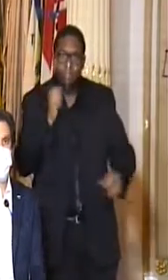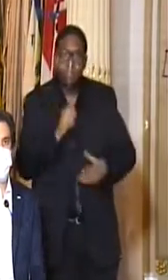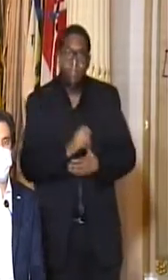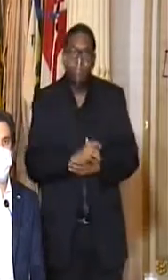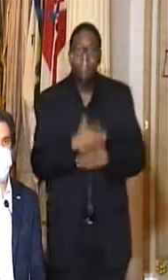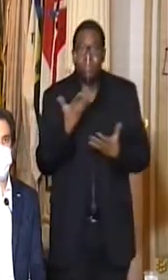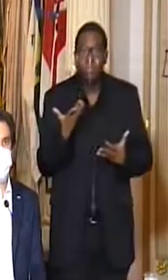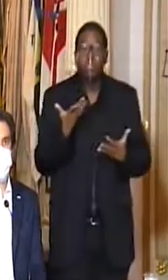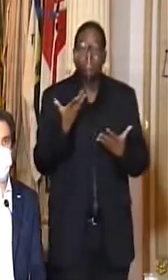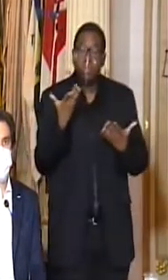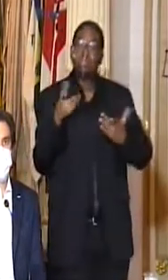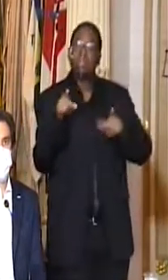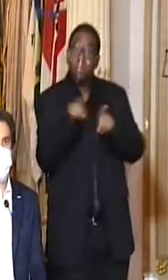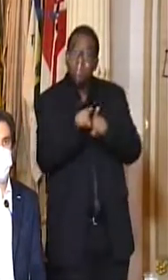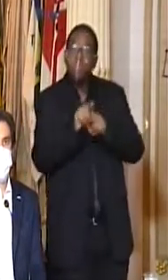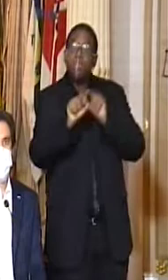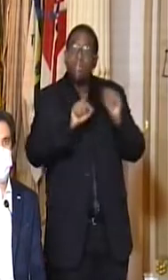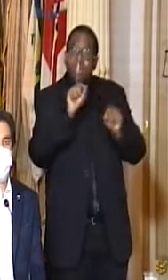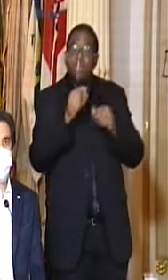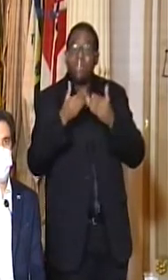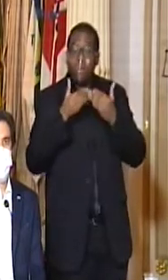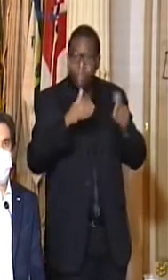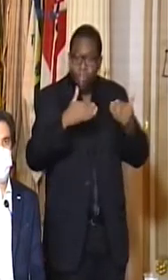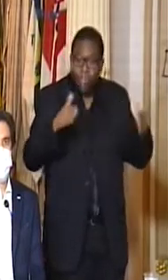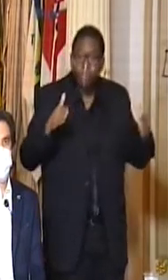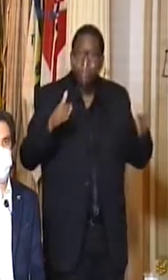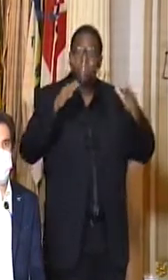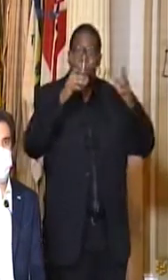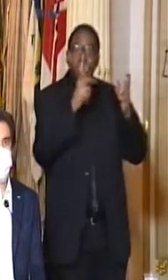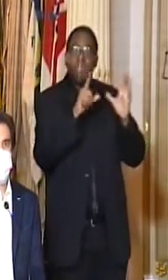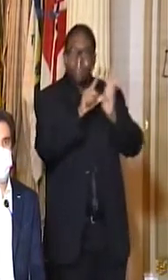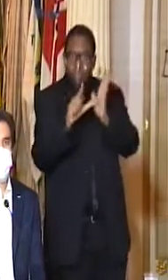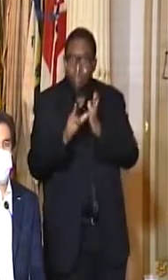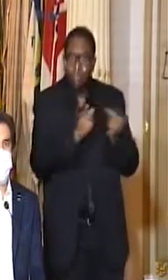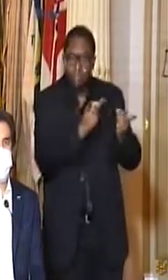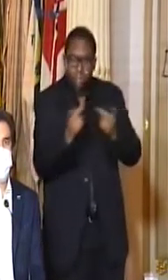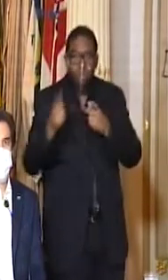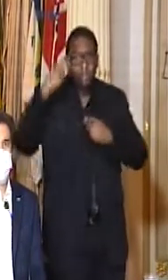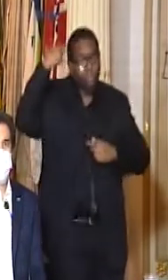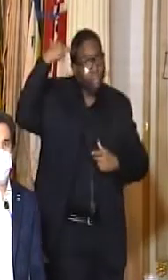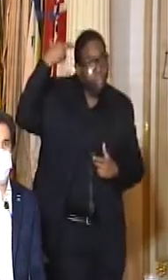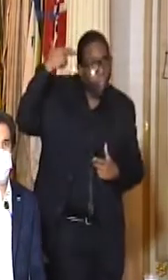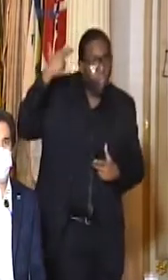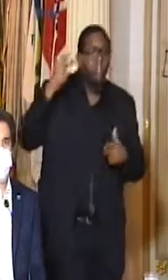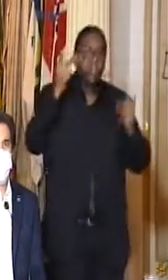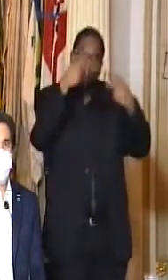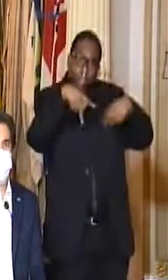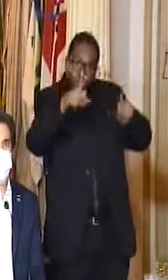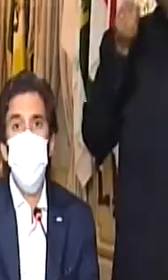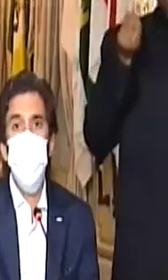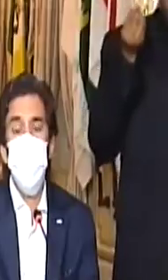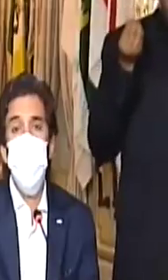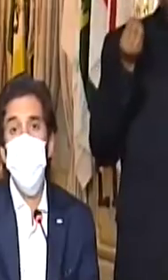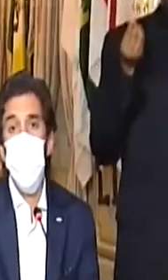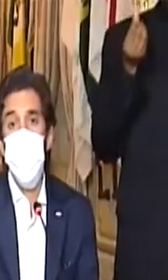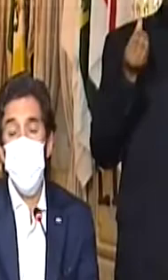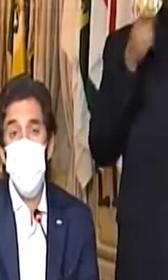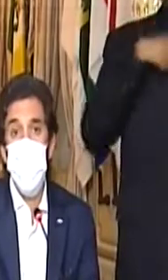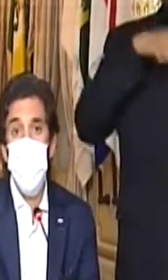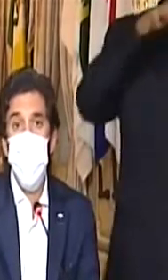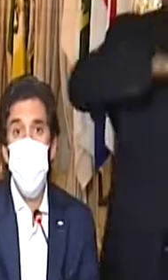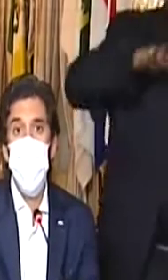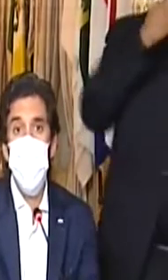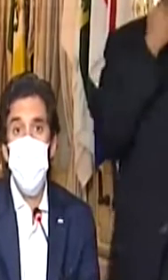Permitindo-se então a abertura do comércio varejista, salões de beleza, shopping e comércio de carros. Segundo o